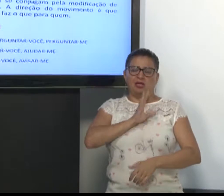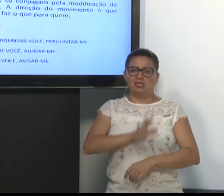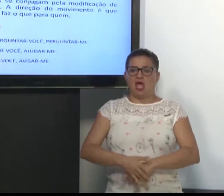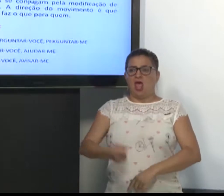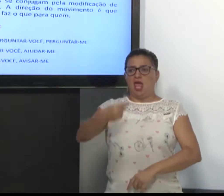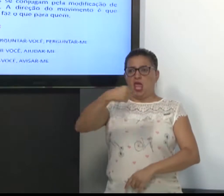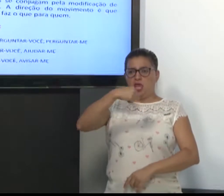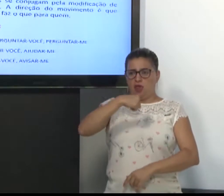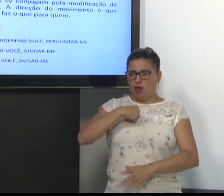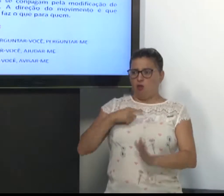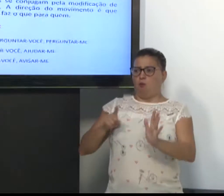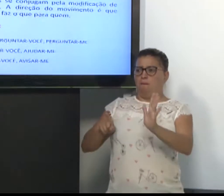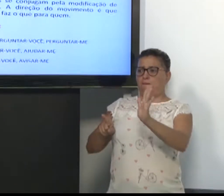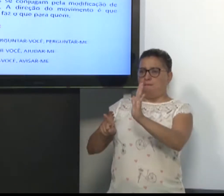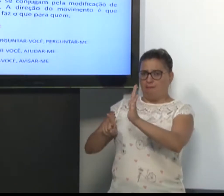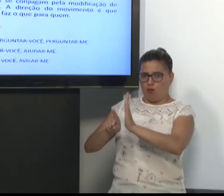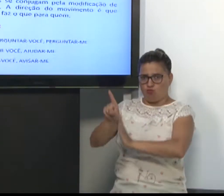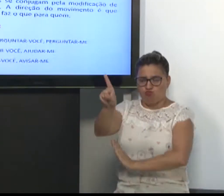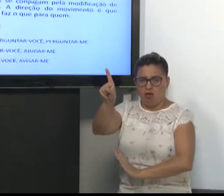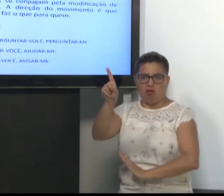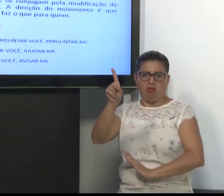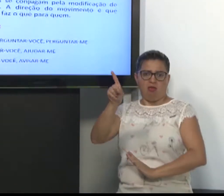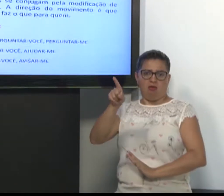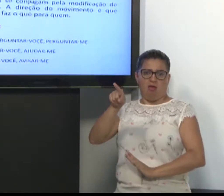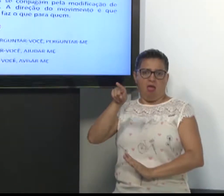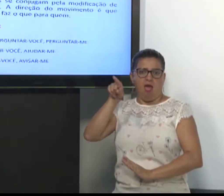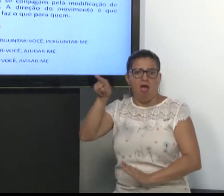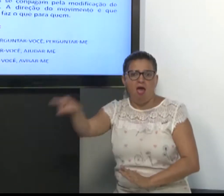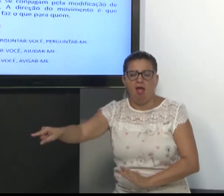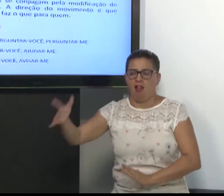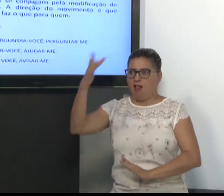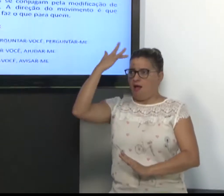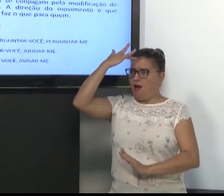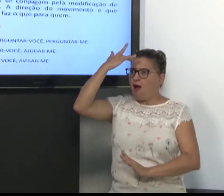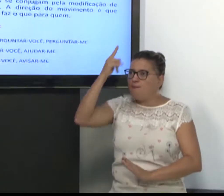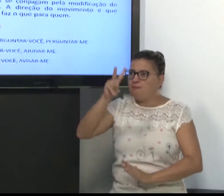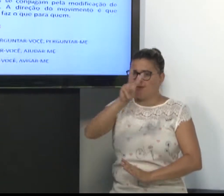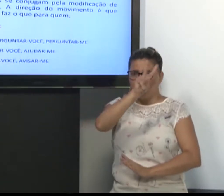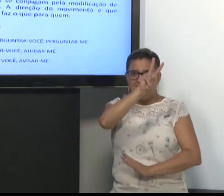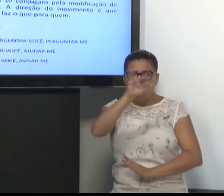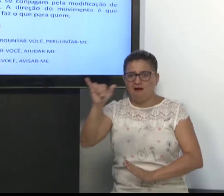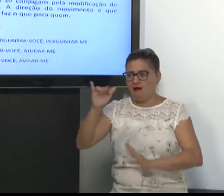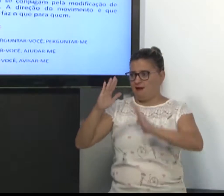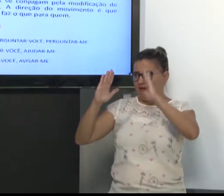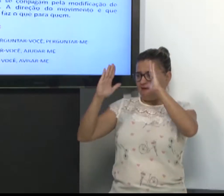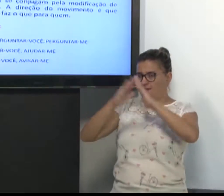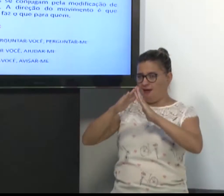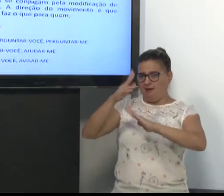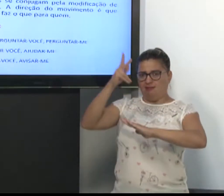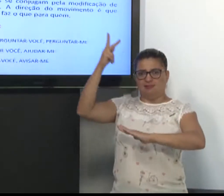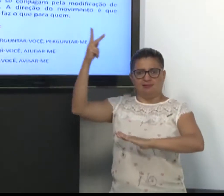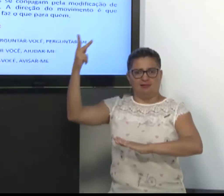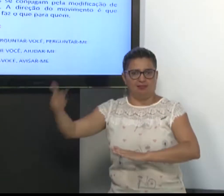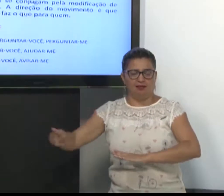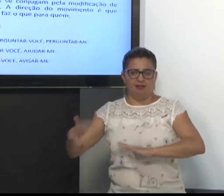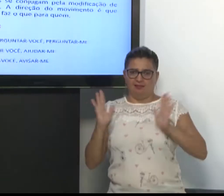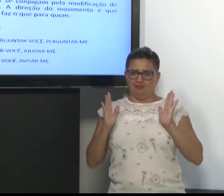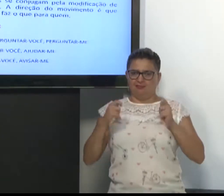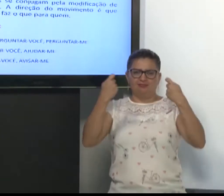português e seguir a língua portuguesa. Eu perguntei para ela se amanhã ela vai na casa